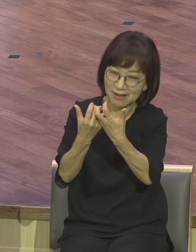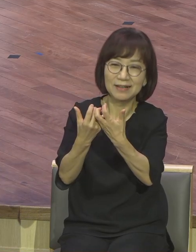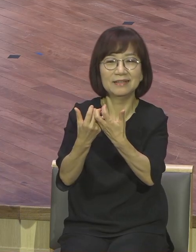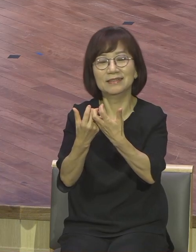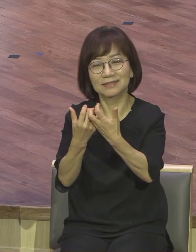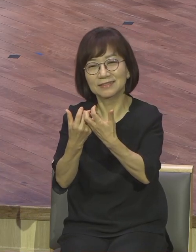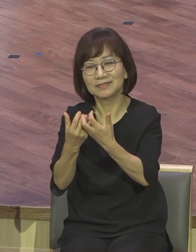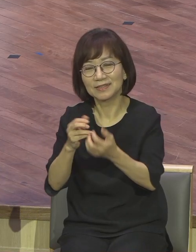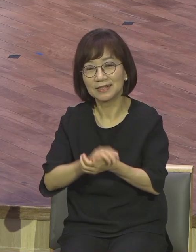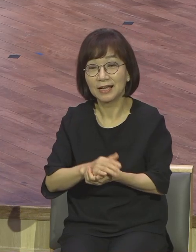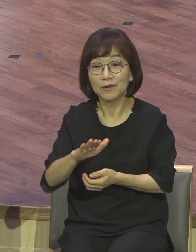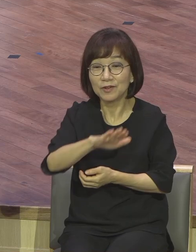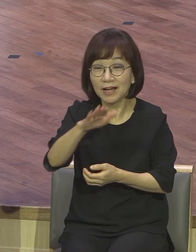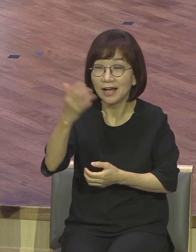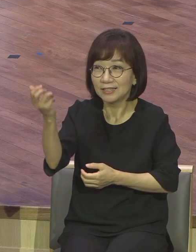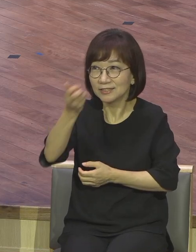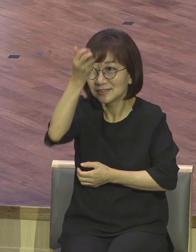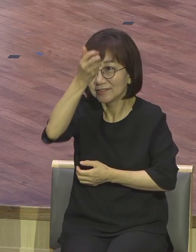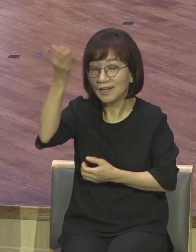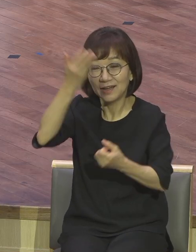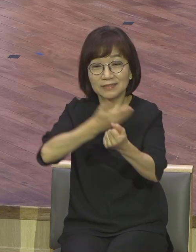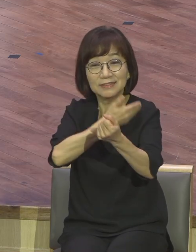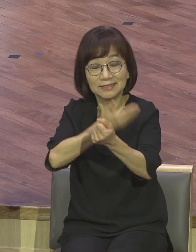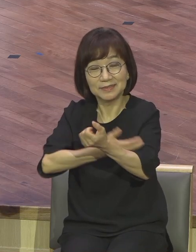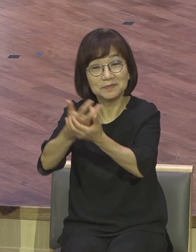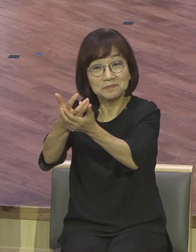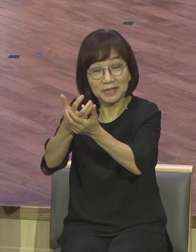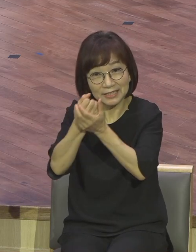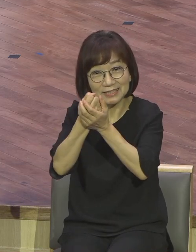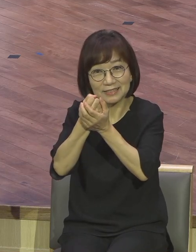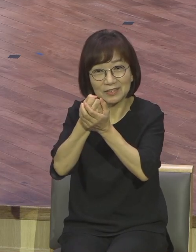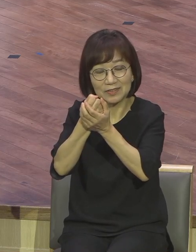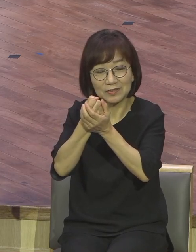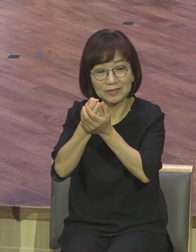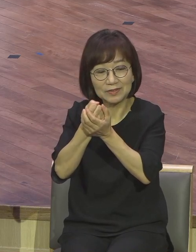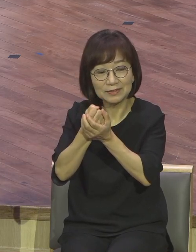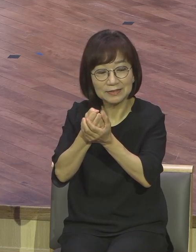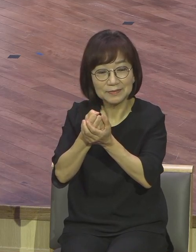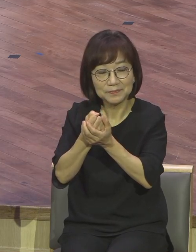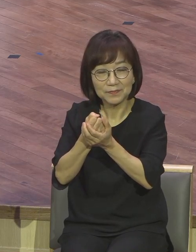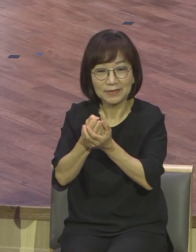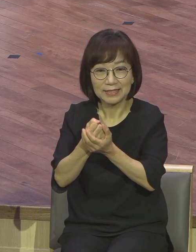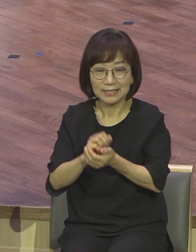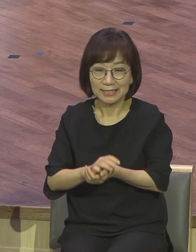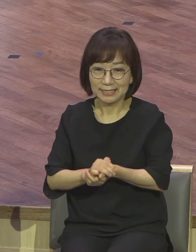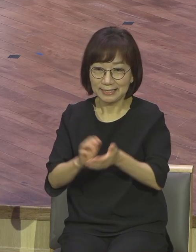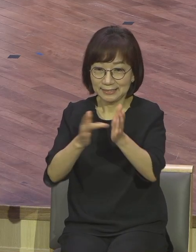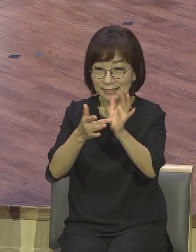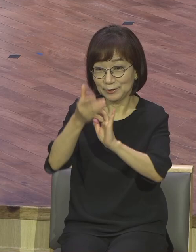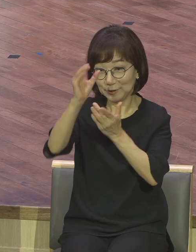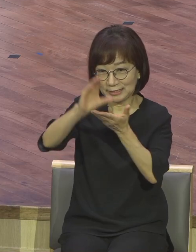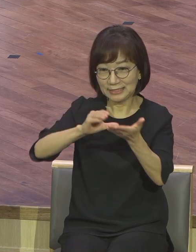능력을 받아서 예수 그리스도의 참된 정인의 역할을 계속하는 겁니다.